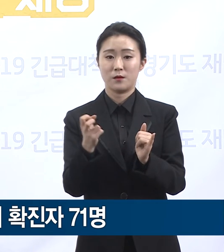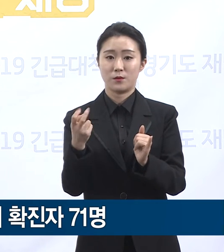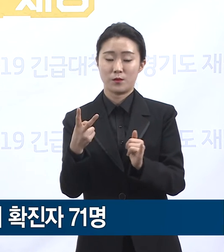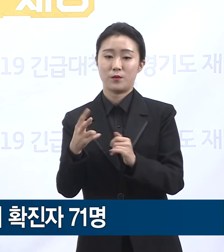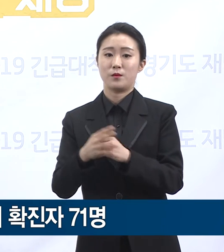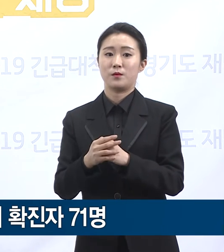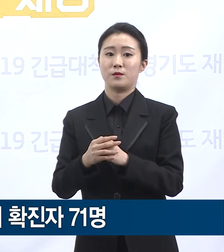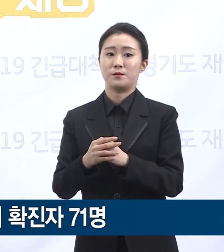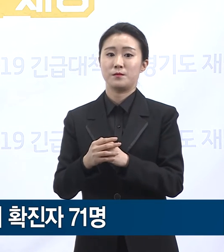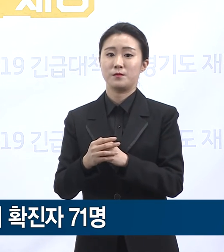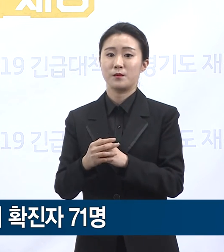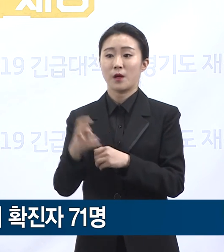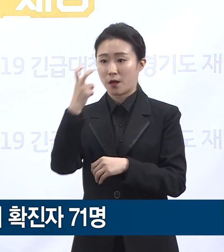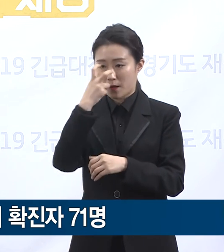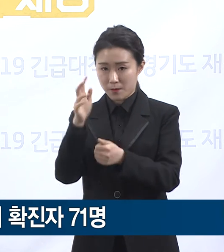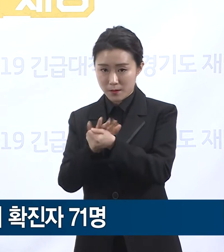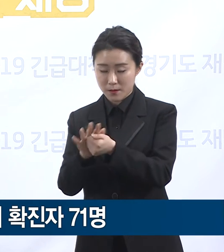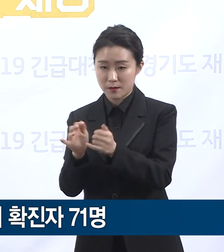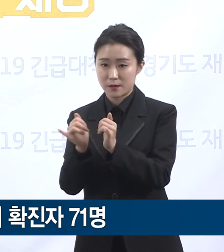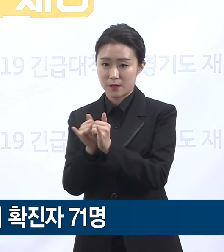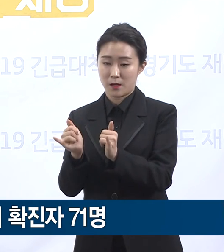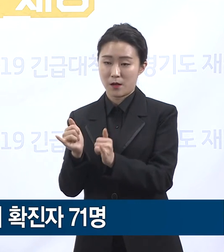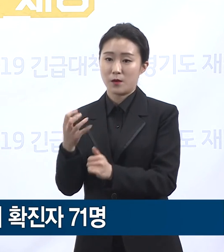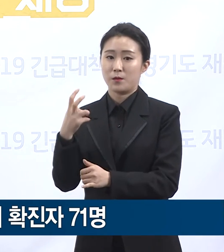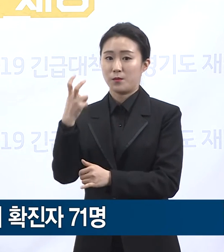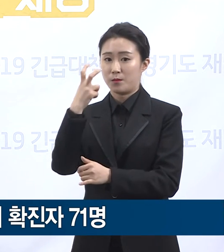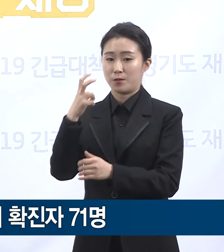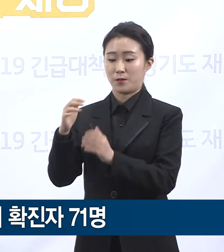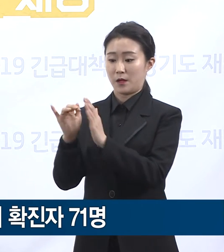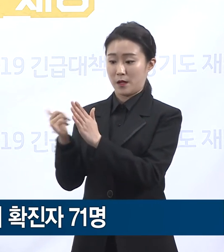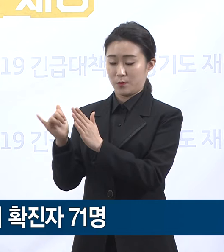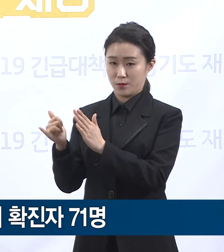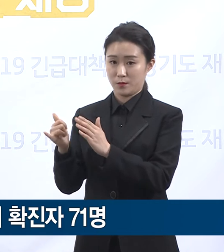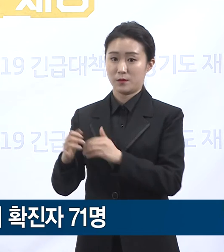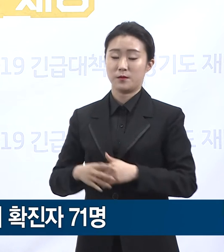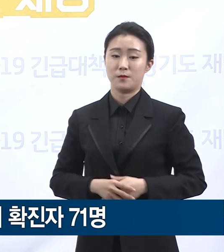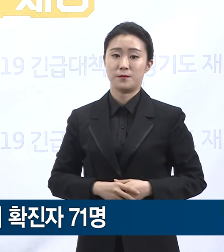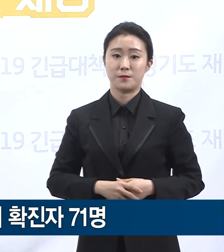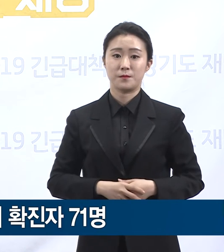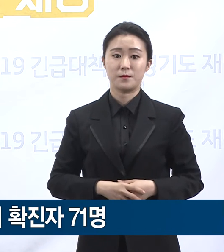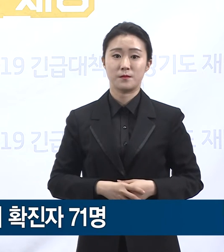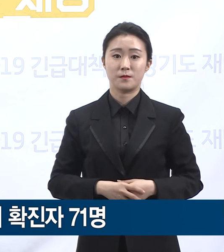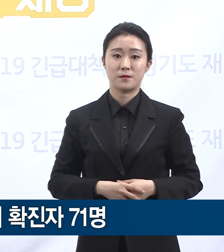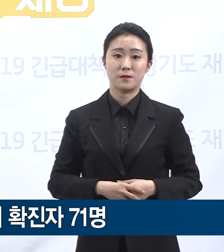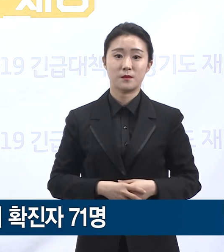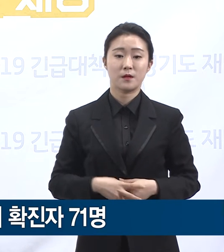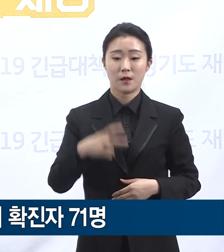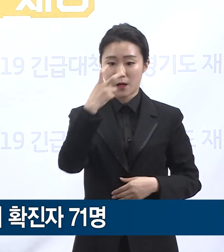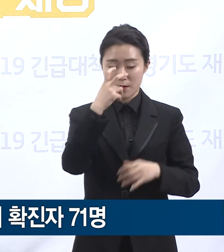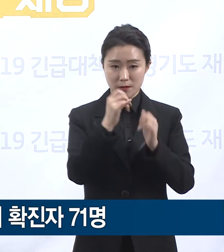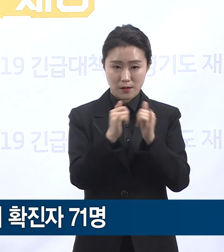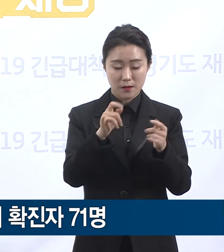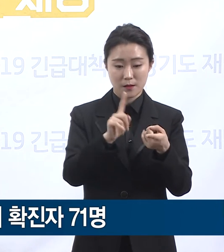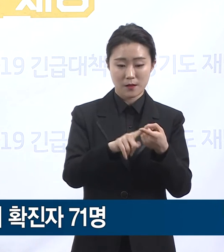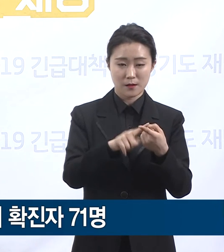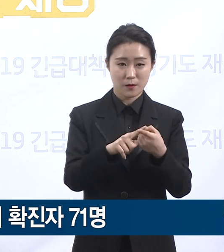13명입니다. 현재 자가격리 조치 중인 퇴원 환자 및 간병인에 대해 지속적으로 모니터링 중입니다.